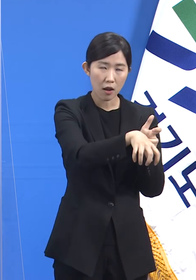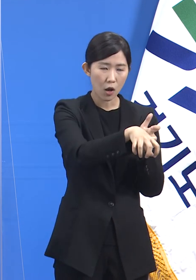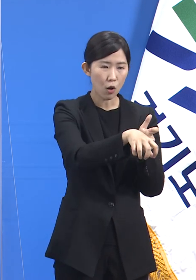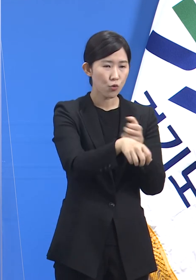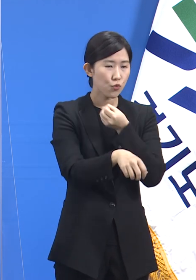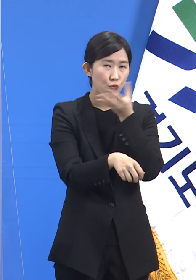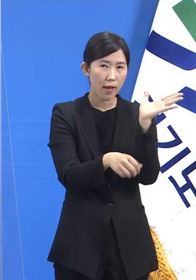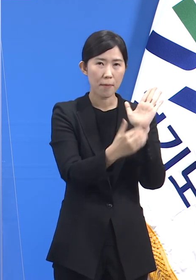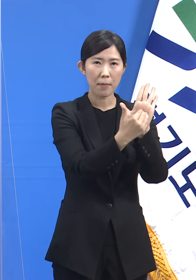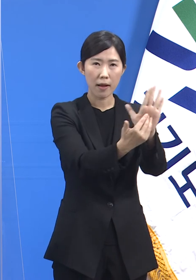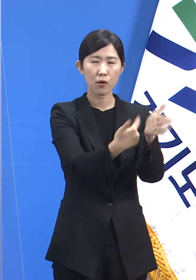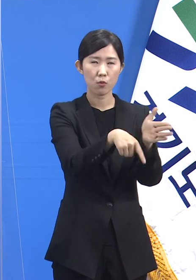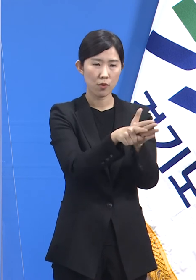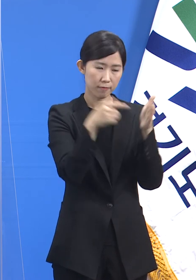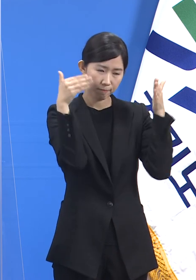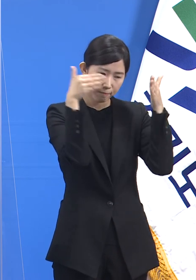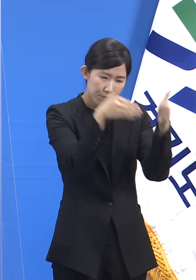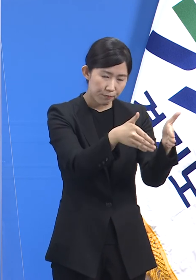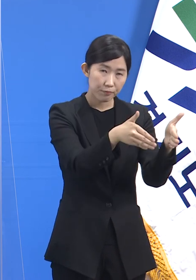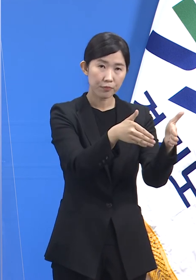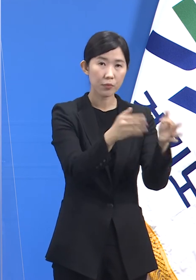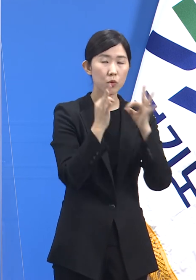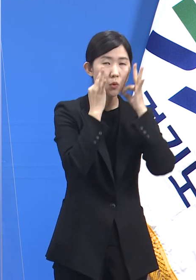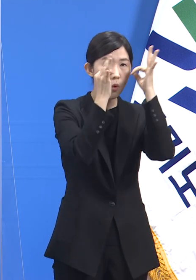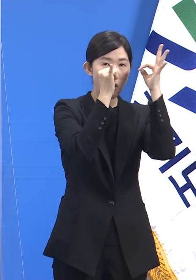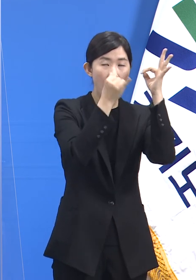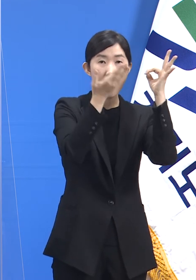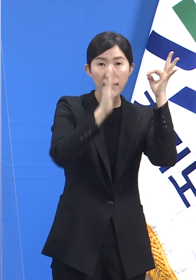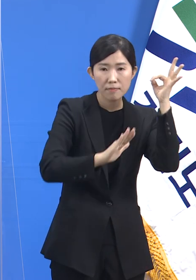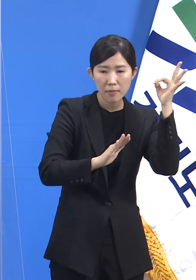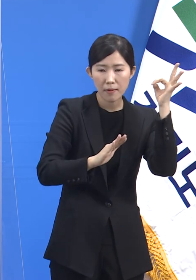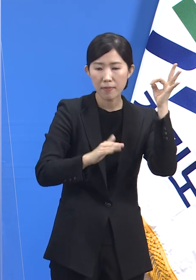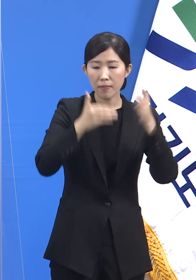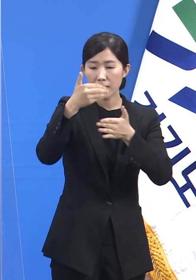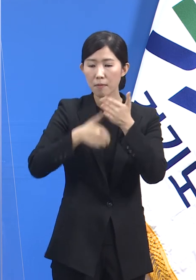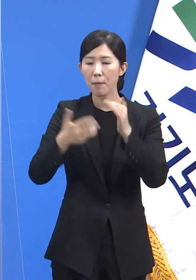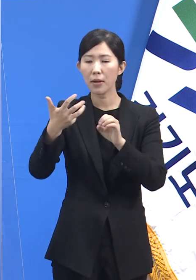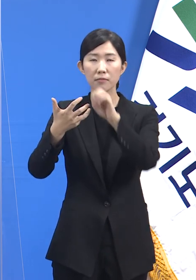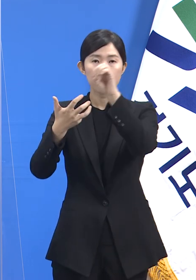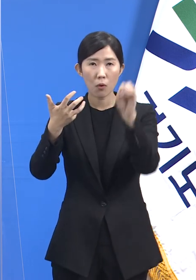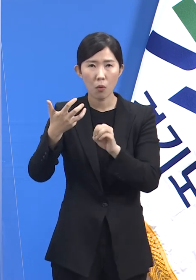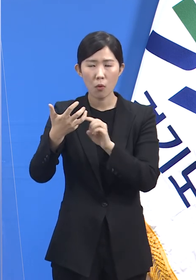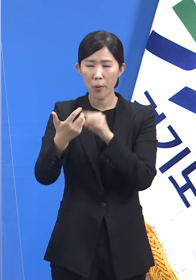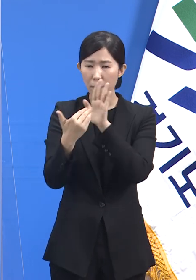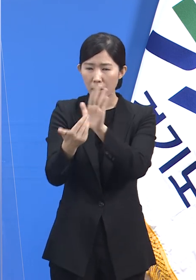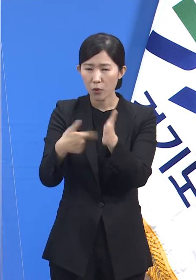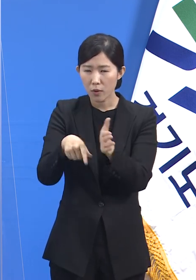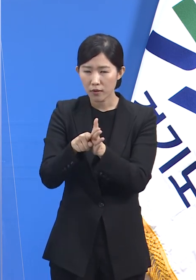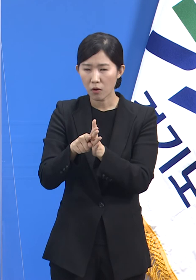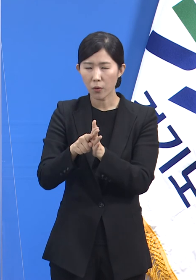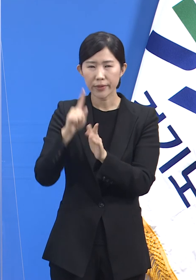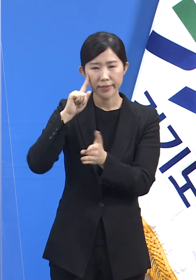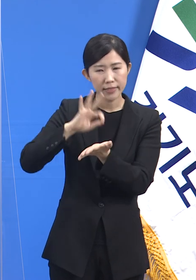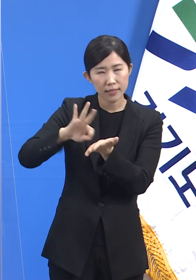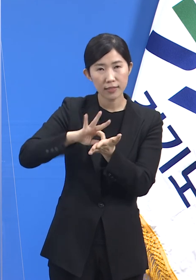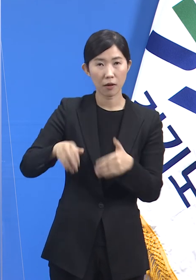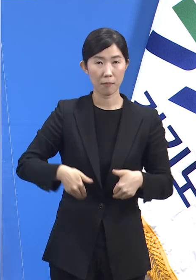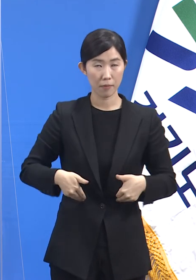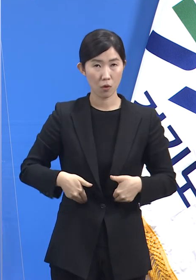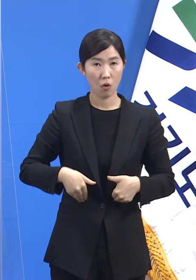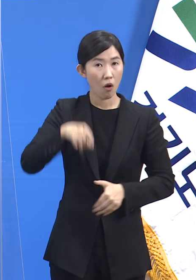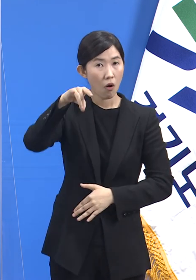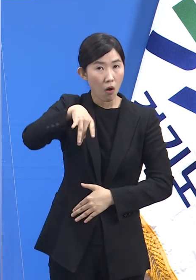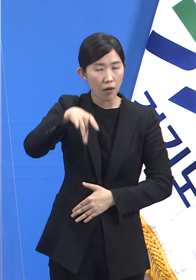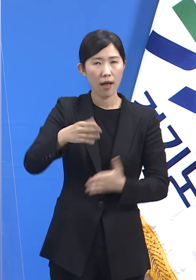한편 사회의 다른 영역의 방역 전반도 고루 강화해야만 합니다. 학교, 어린이집,